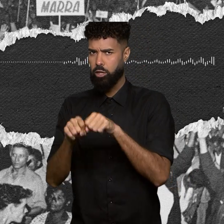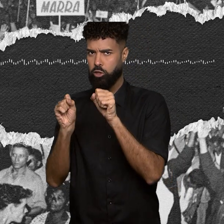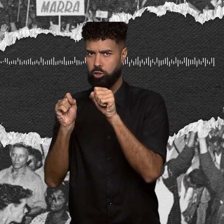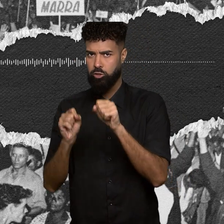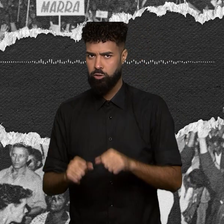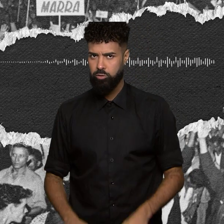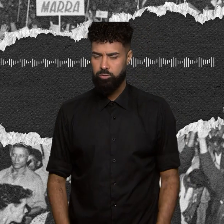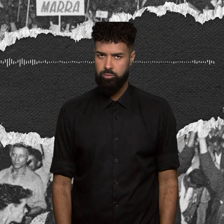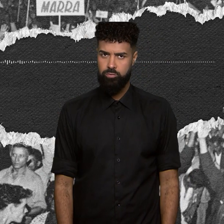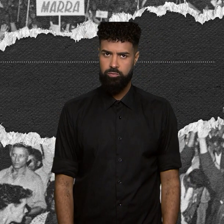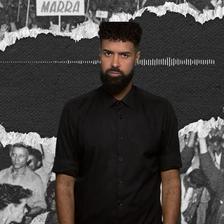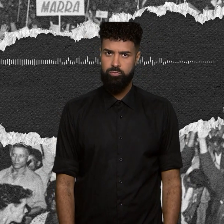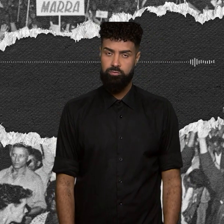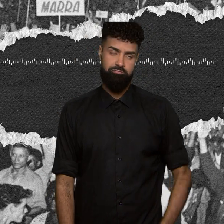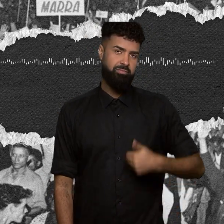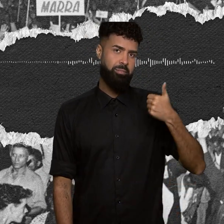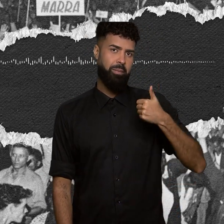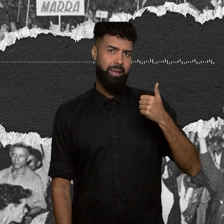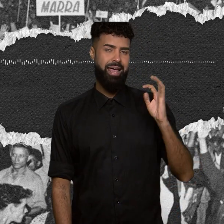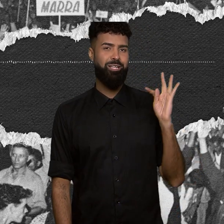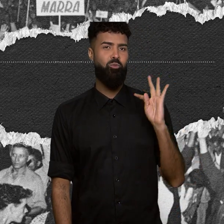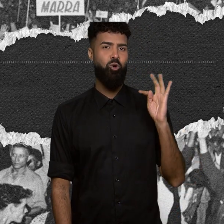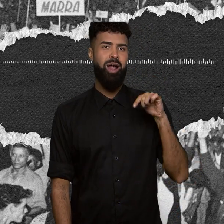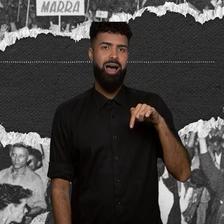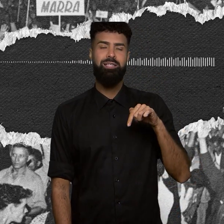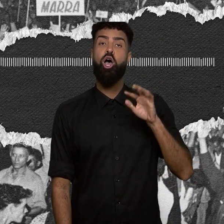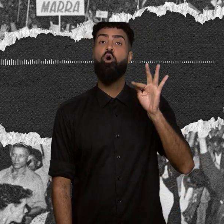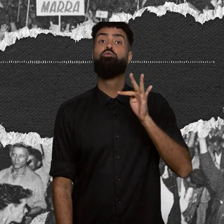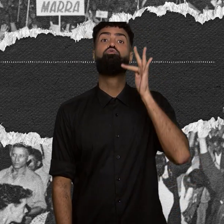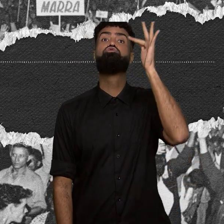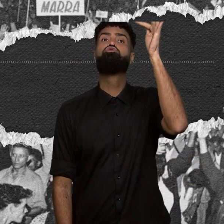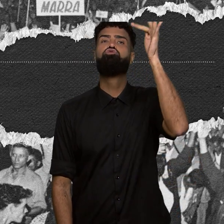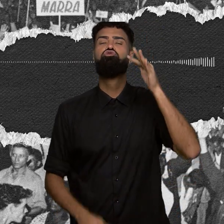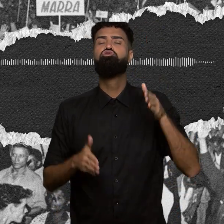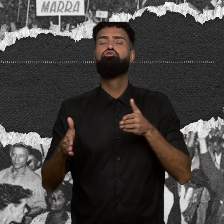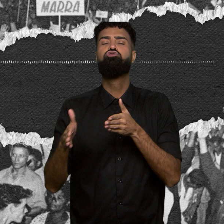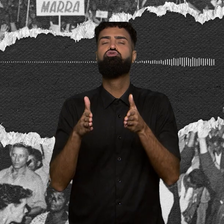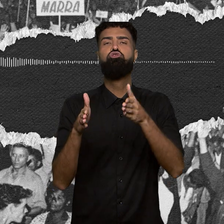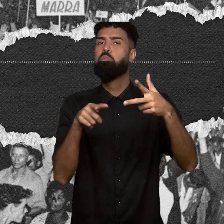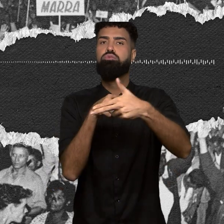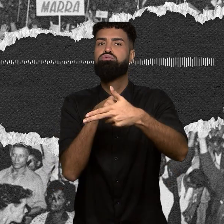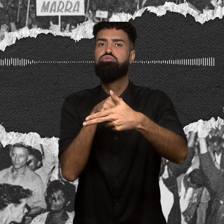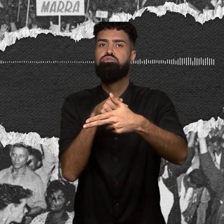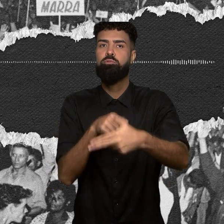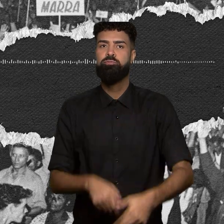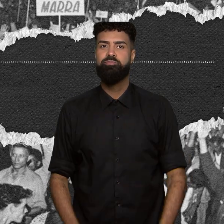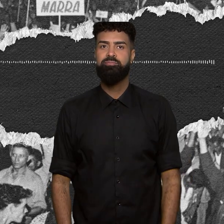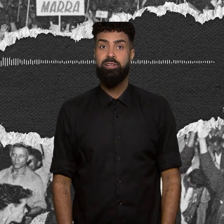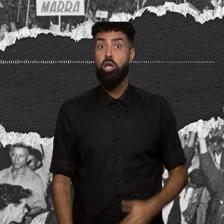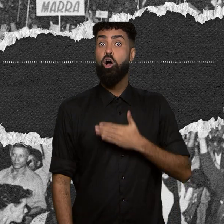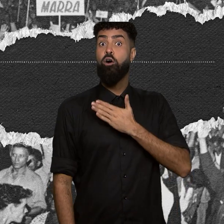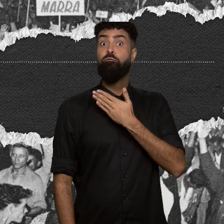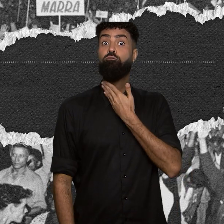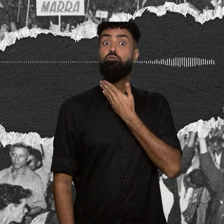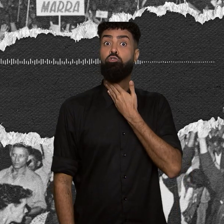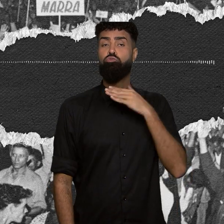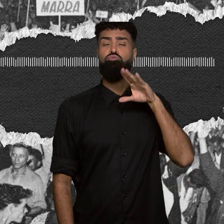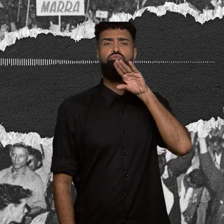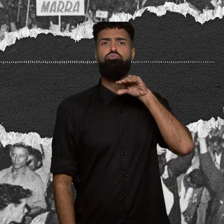Primeira temporada Futuro Interrompido O povo quer que se amplie a democracia, que